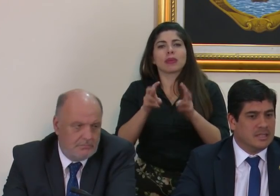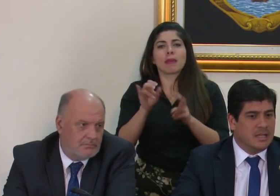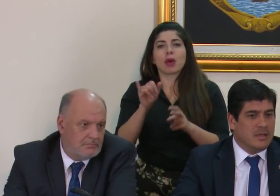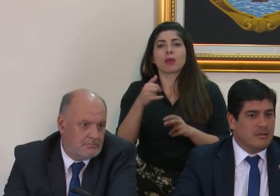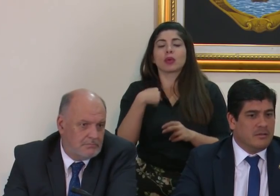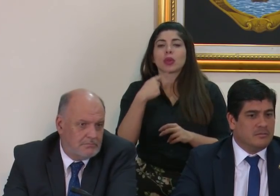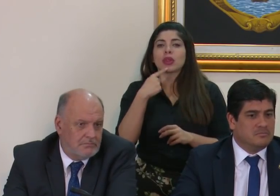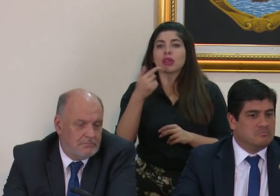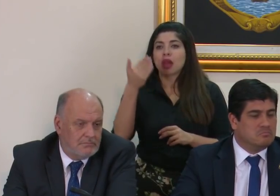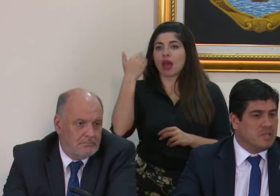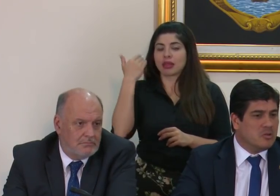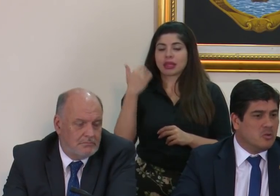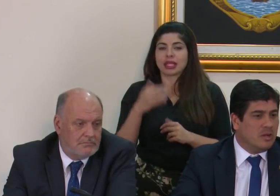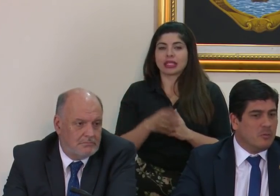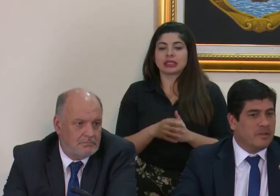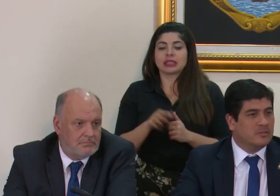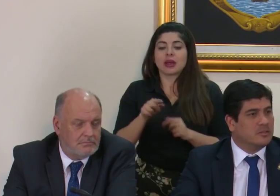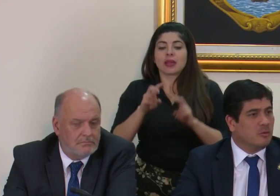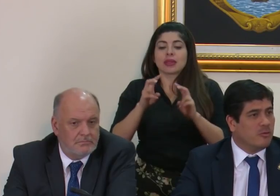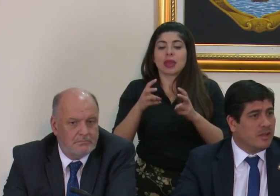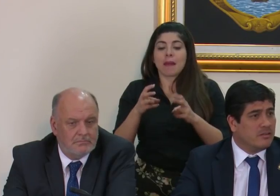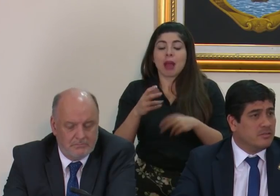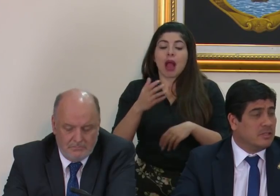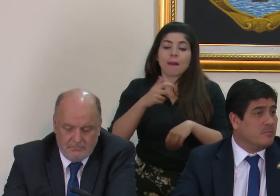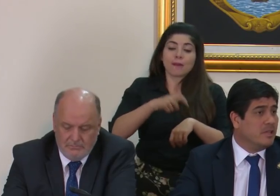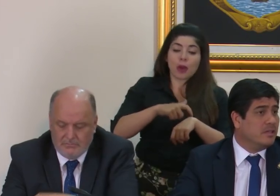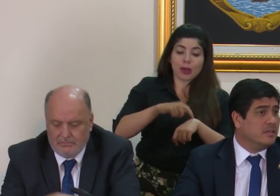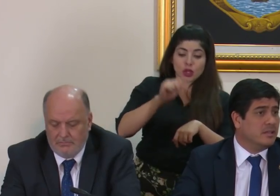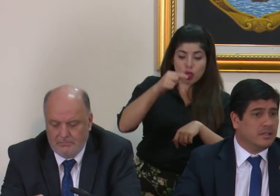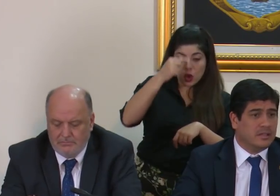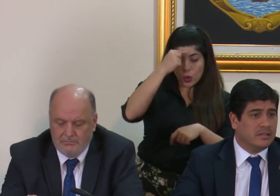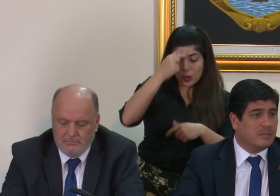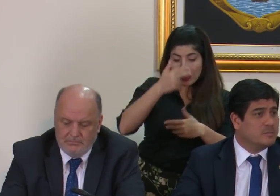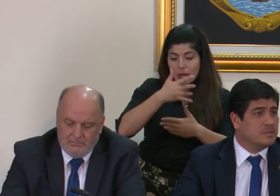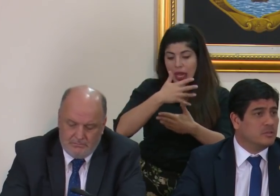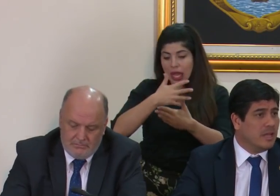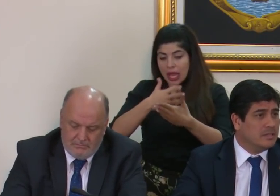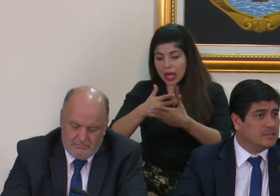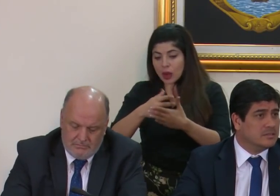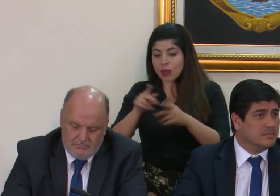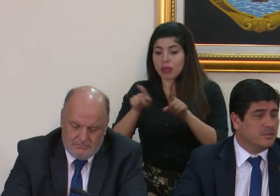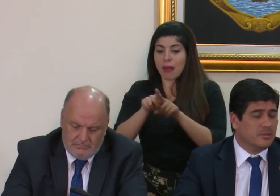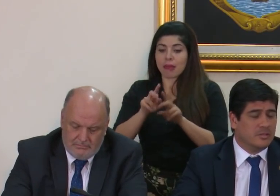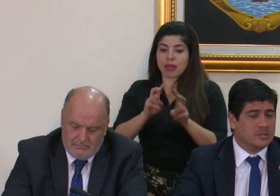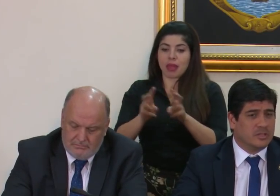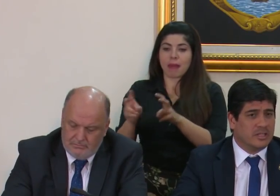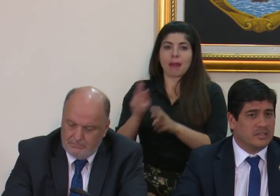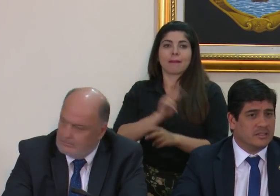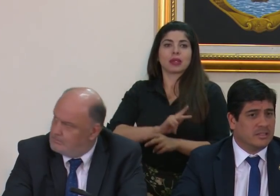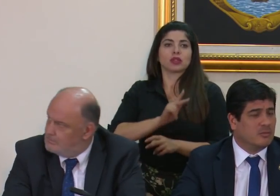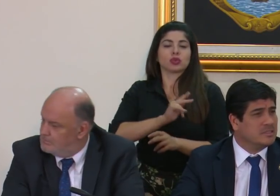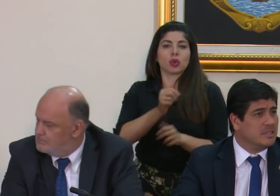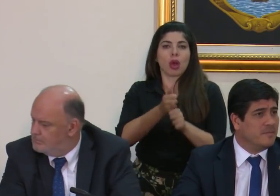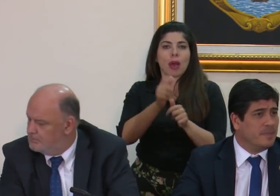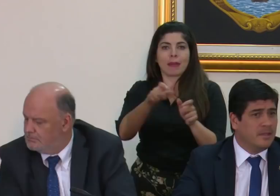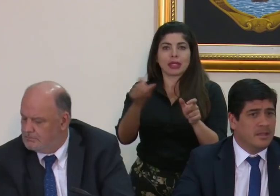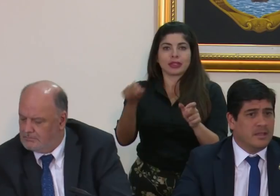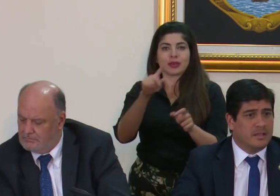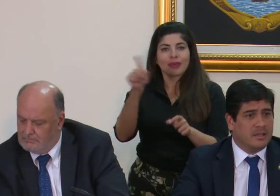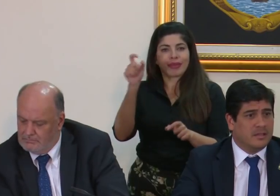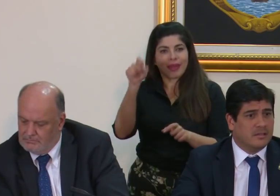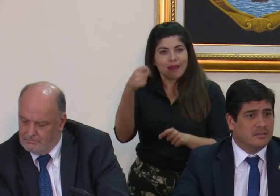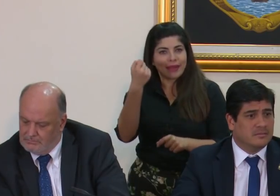decía antes vincula momentos de gobierno y también temas personales. Yo creo que eso hay que entenderlo así